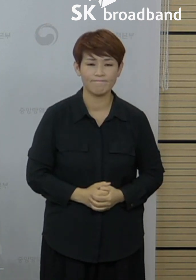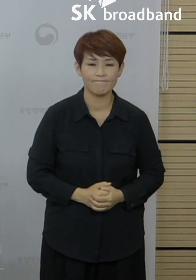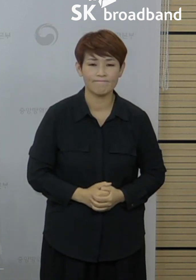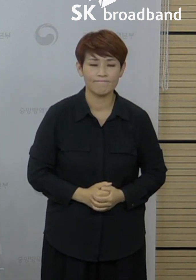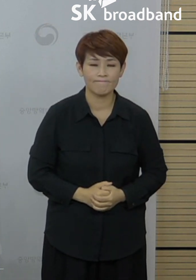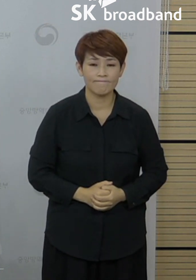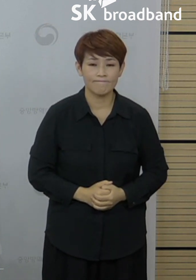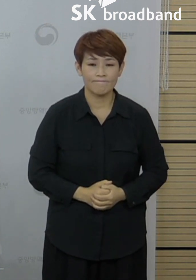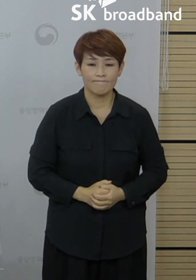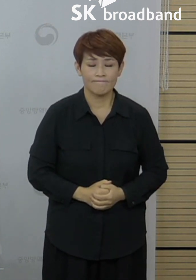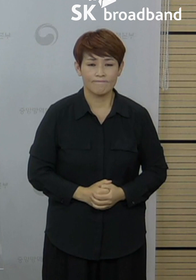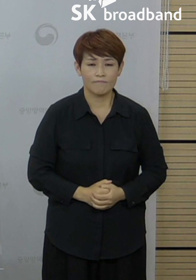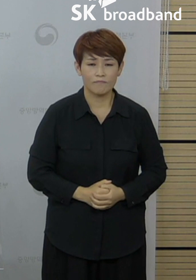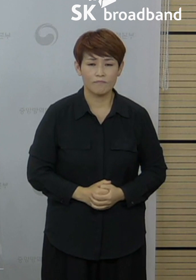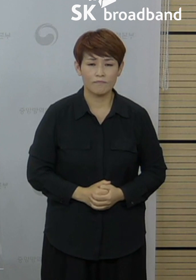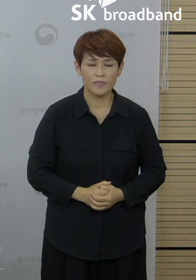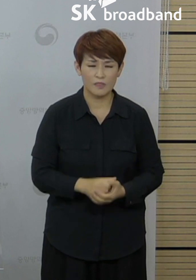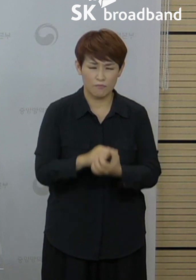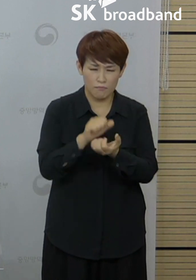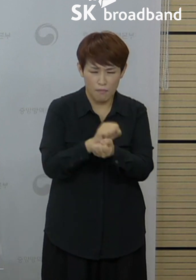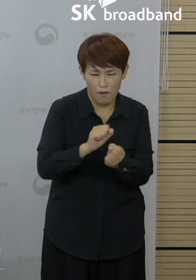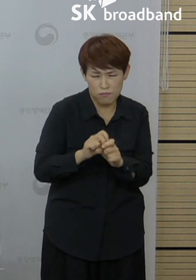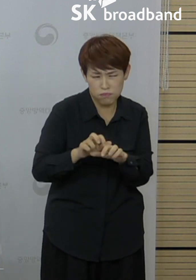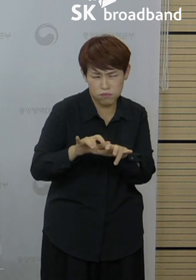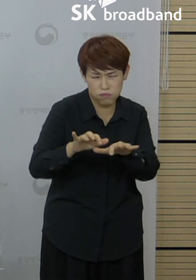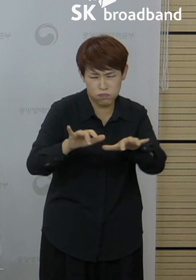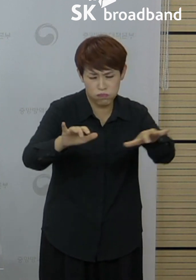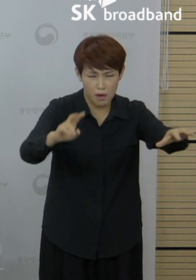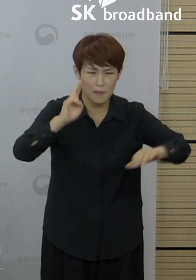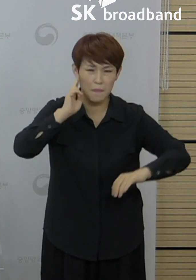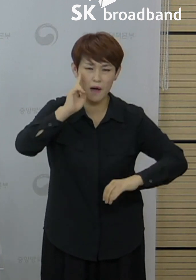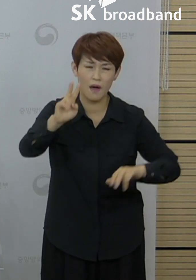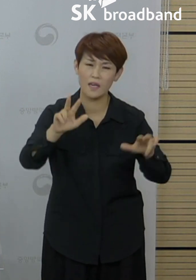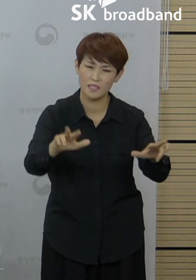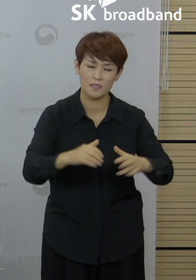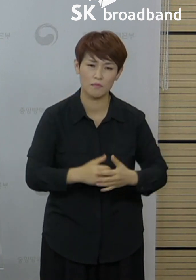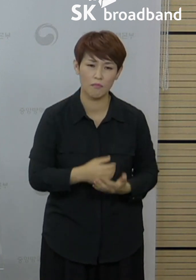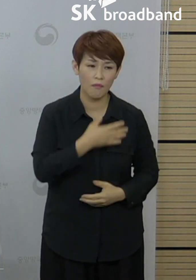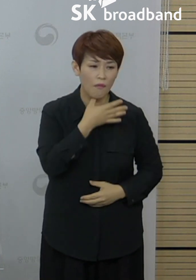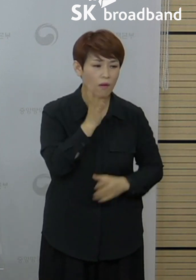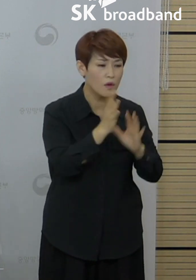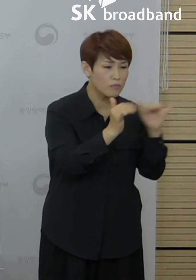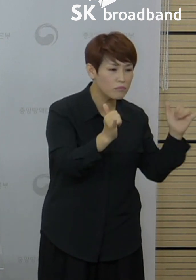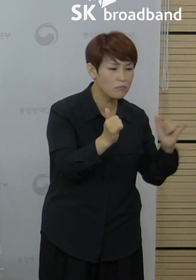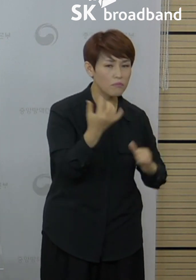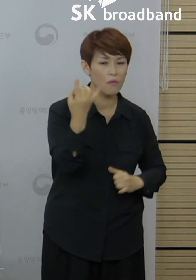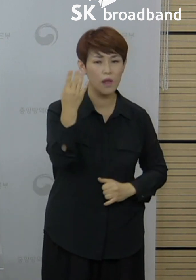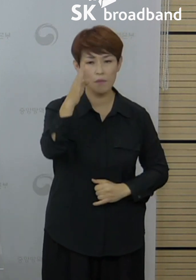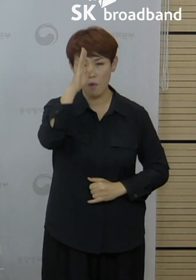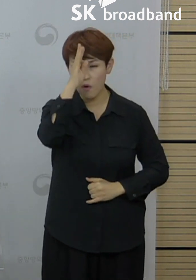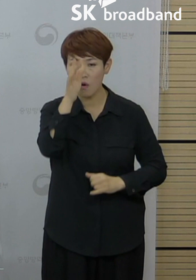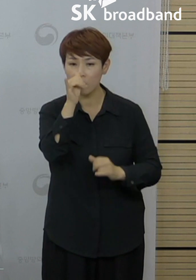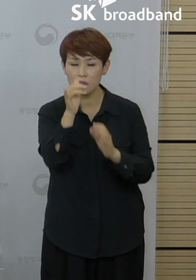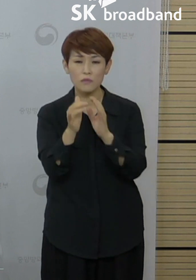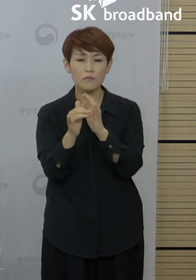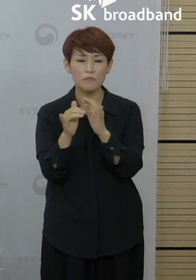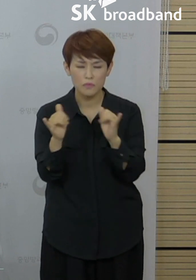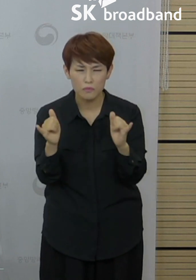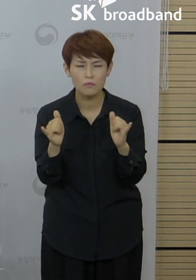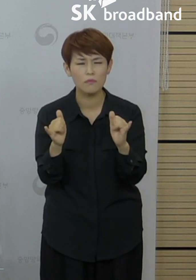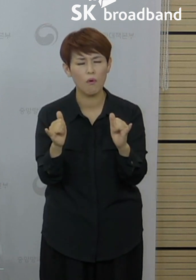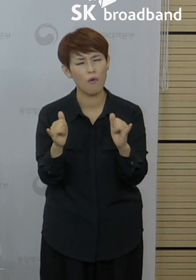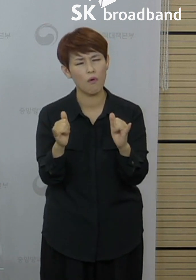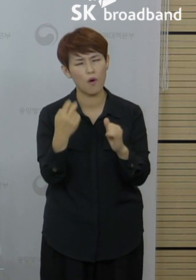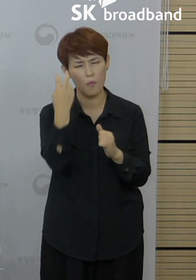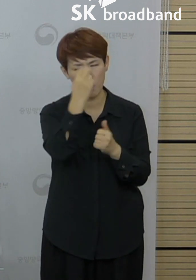현재 감염의 규모가 크고 빠르고 커지면서 고령자나 기저질환자 등 감염 취약계층에 대한